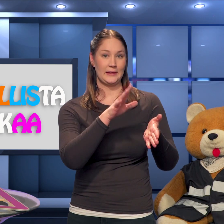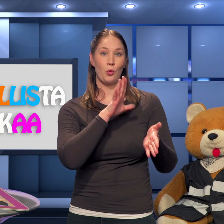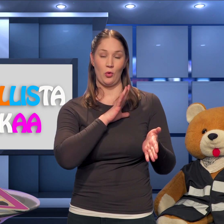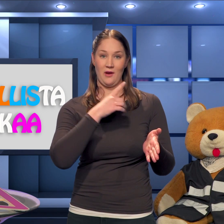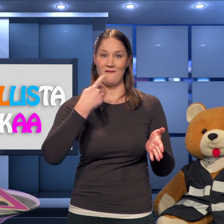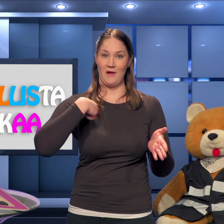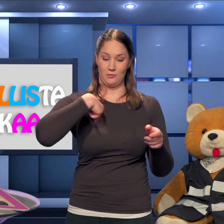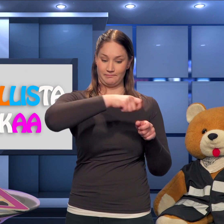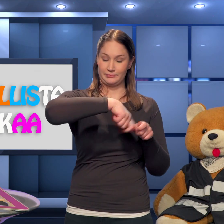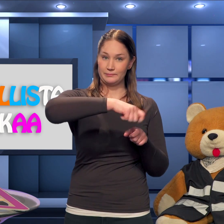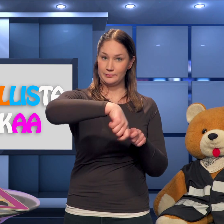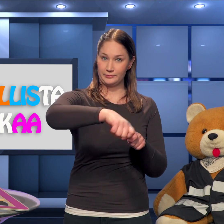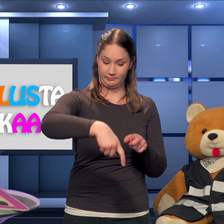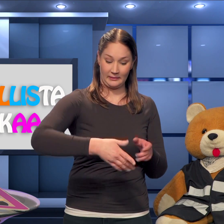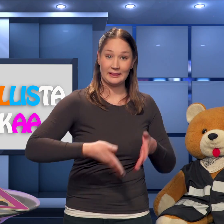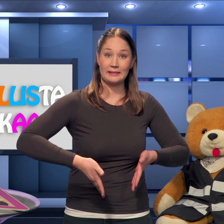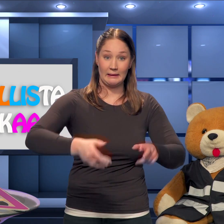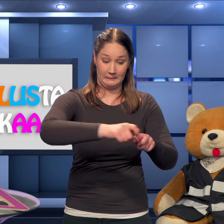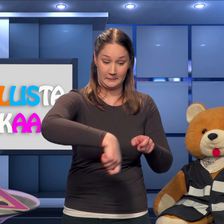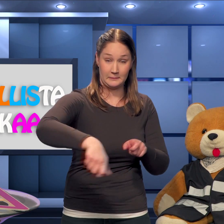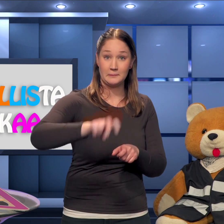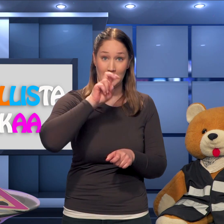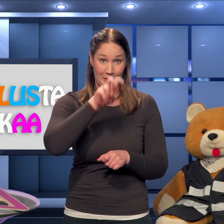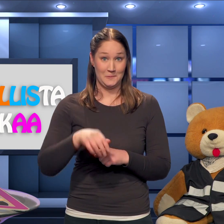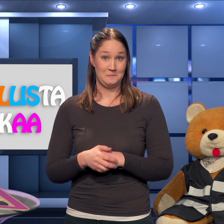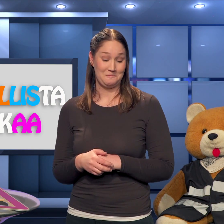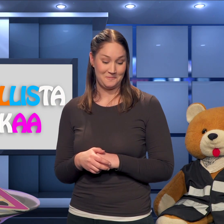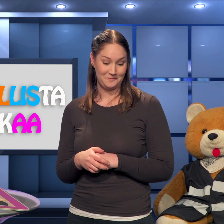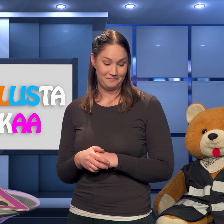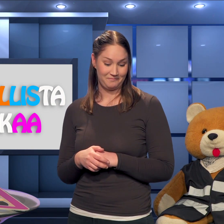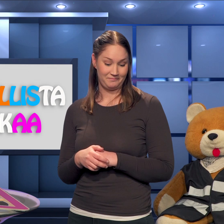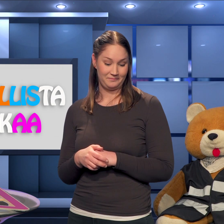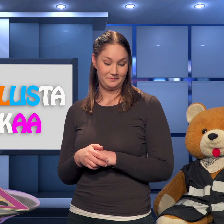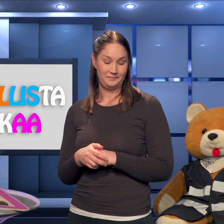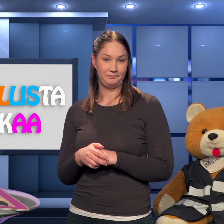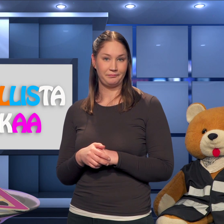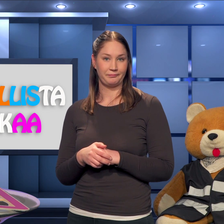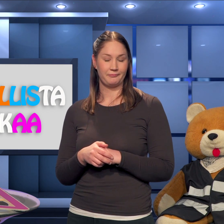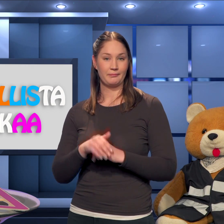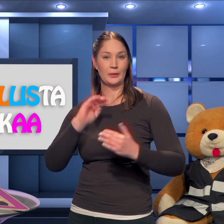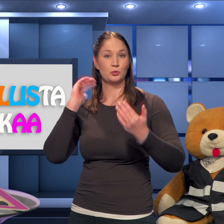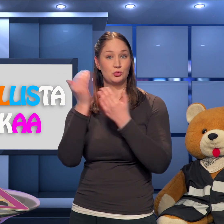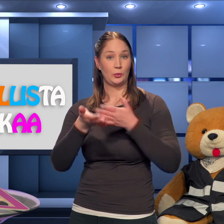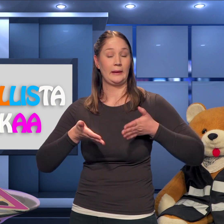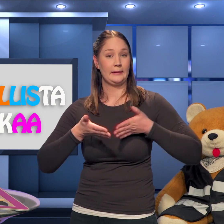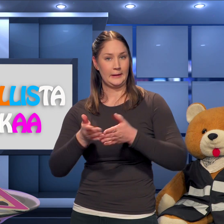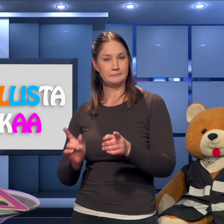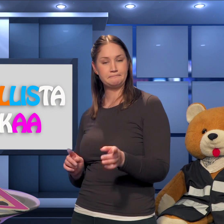kuvan samanlaisista raidoista, jotka myös ovat valkoisina raitoina oikeassa suojatiesä. Kun saavut kohti suojatietä,